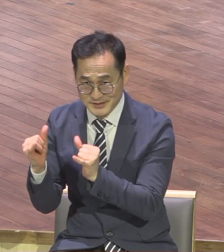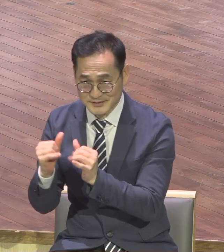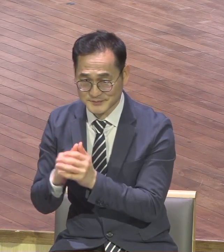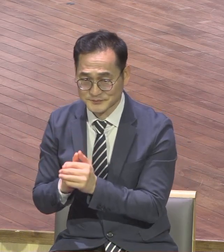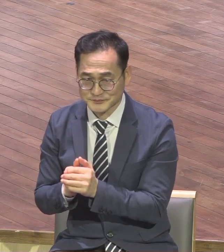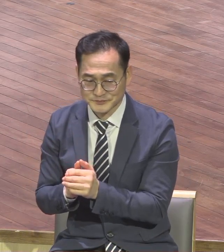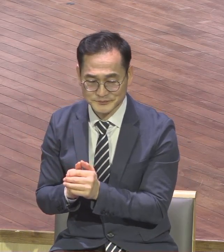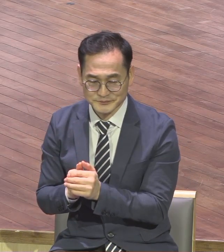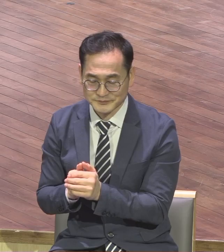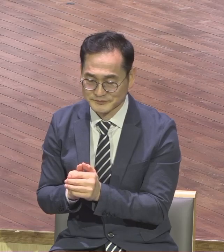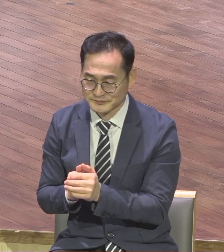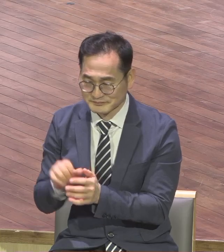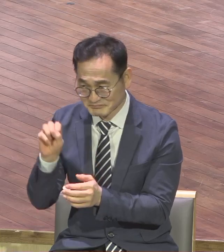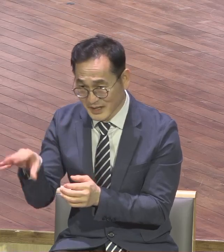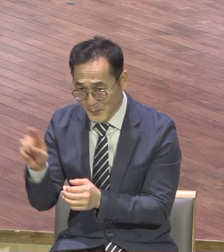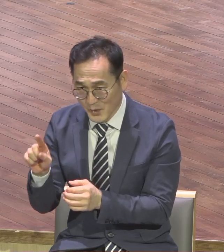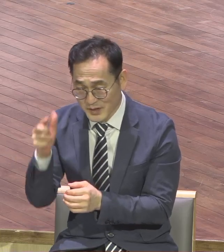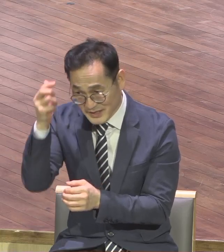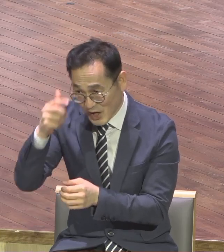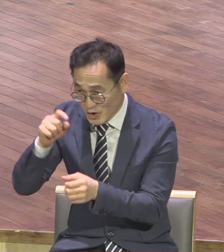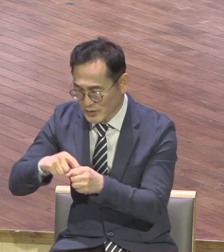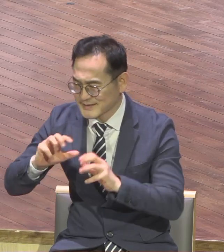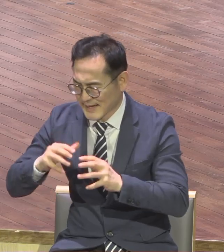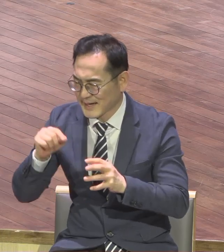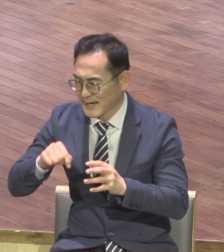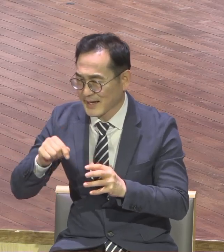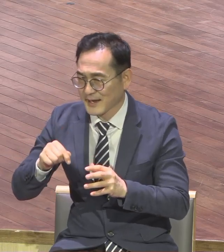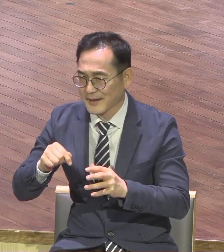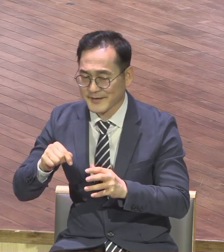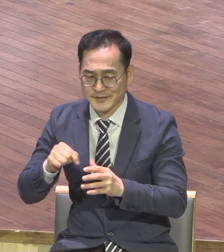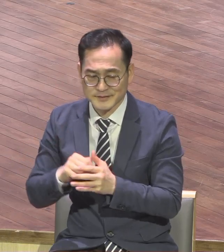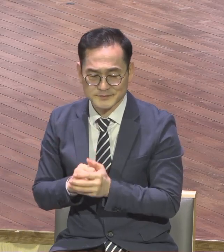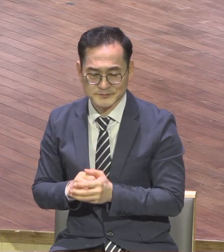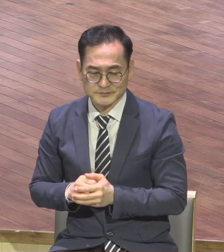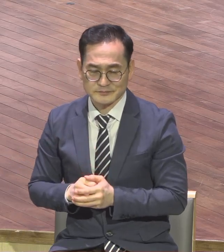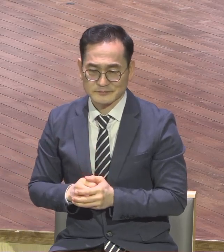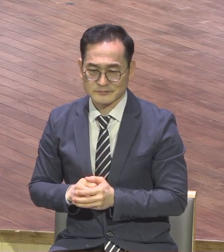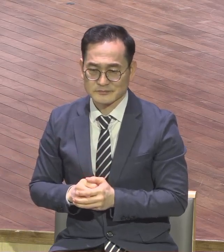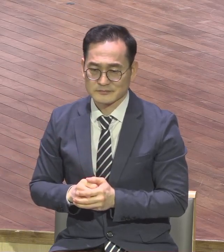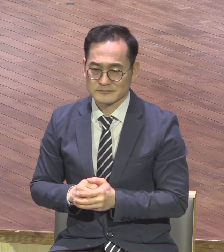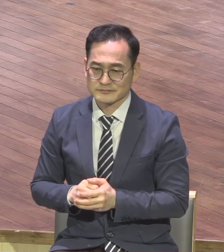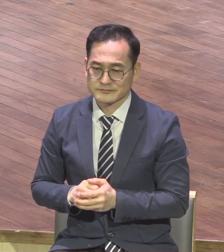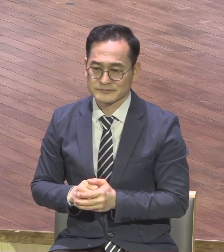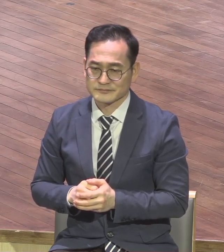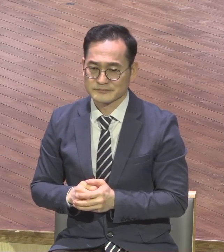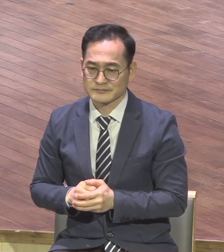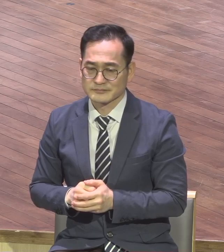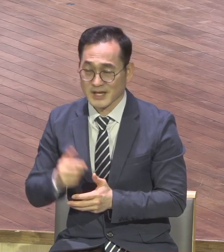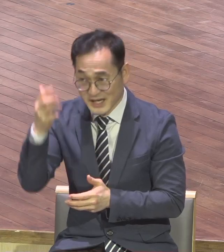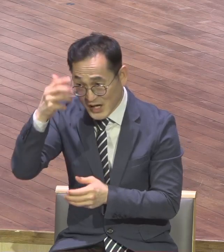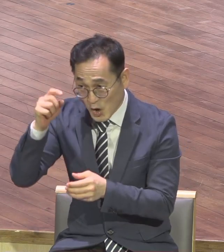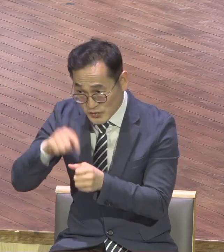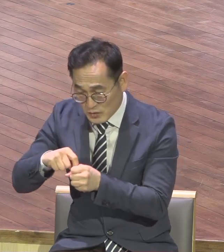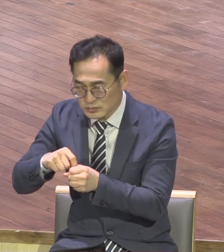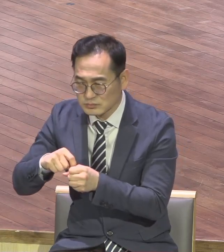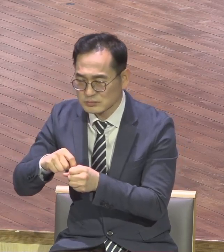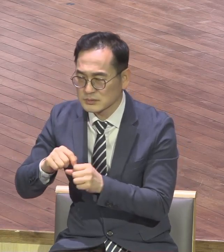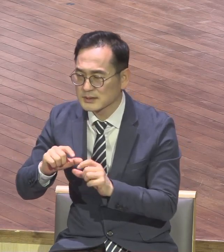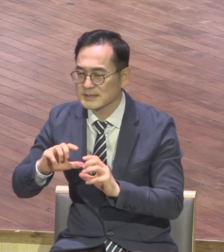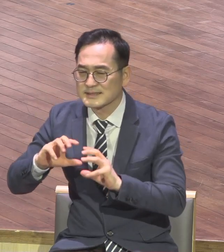영적 세계다 여기는 육신적인 그런 감각 가지고 살아서는 절대 안 된다 영적 세계다 영적 힘이 있어야